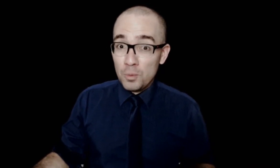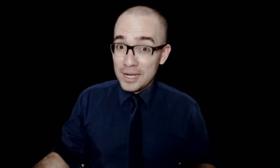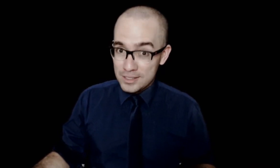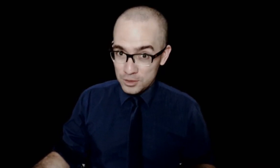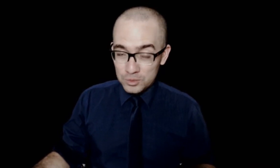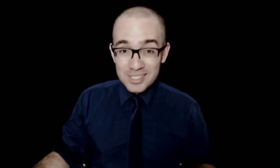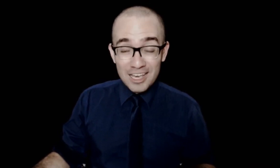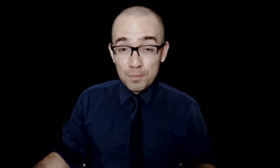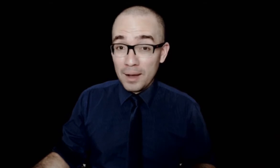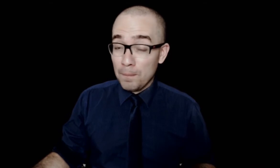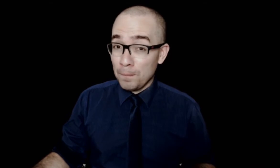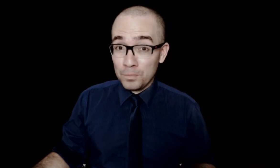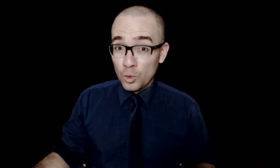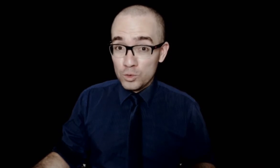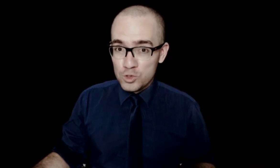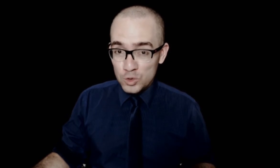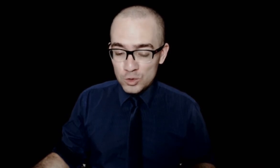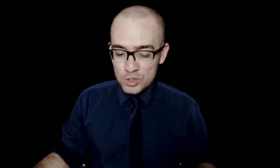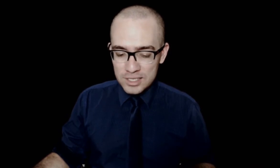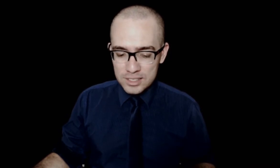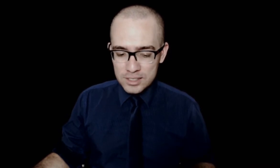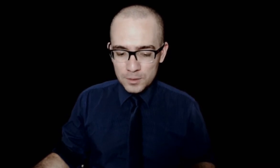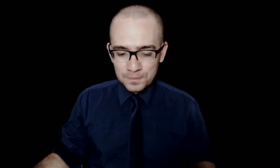no Brasil. Serve para todos, todos, sem exceção.